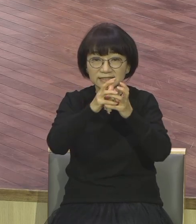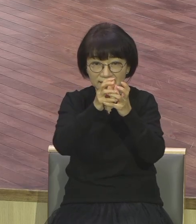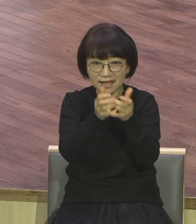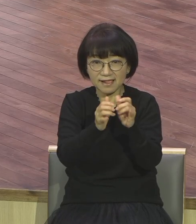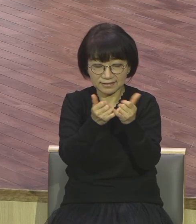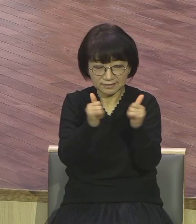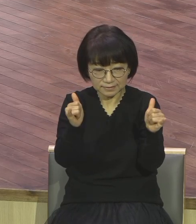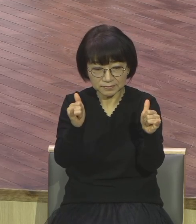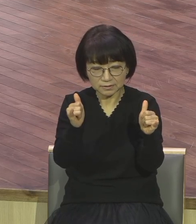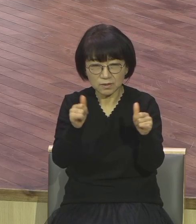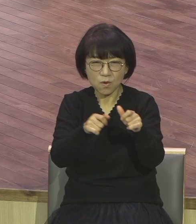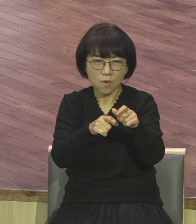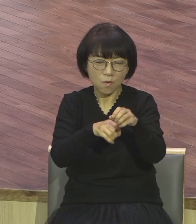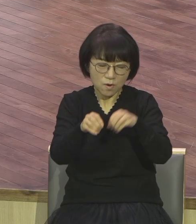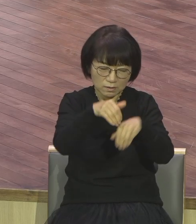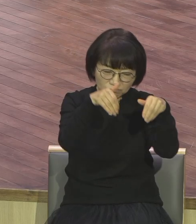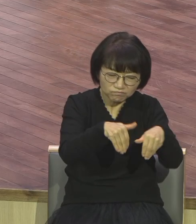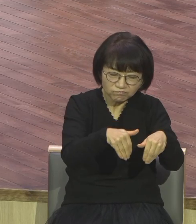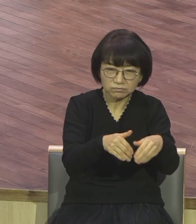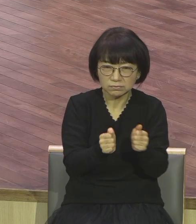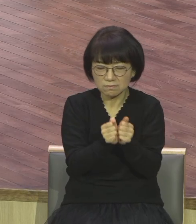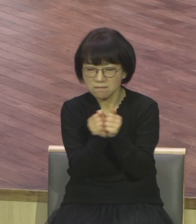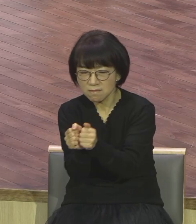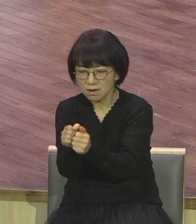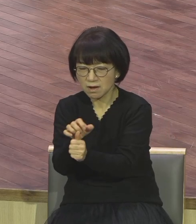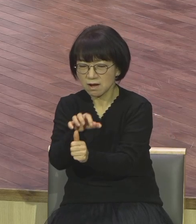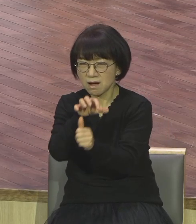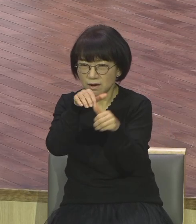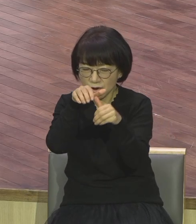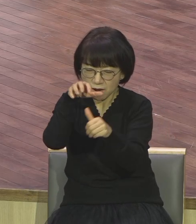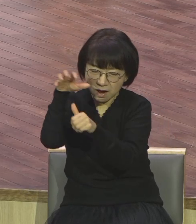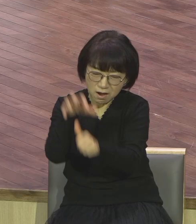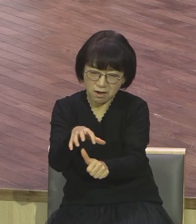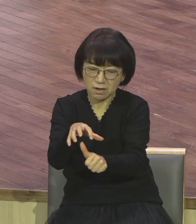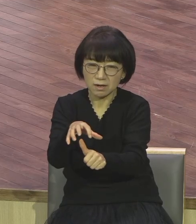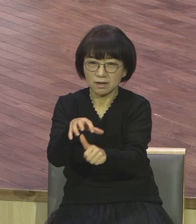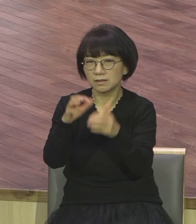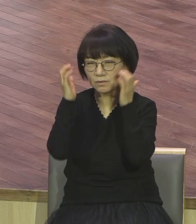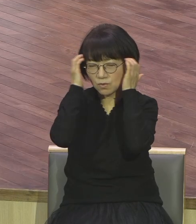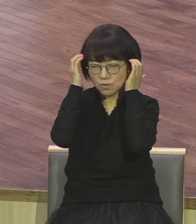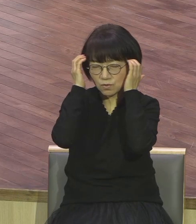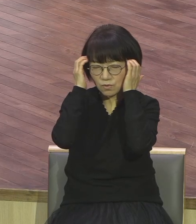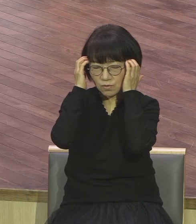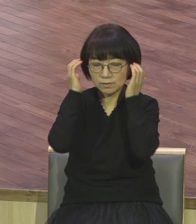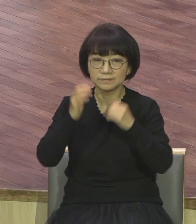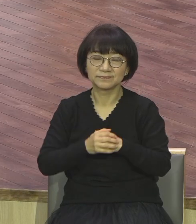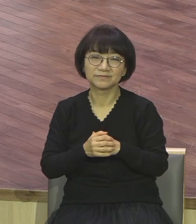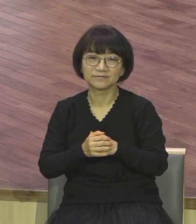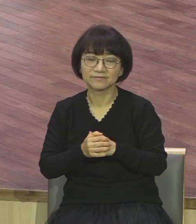포로되게 했어요. 노예 만들어버렸어요. 언제까지나 이천년 동안